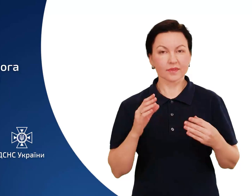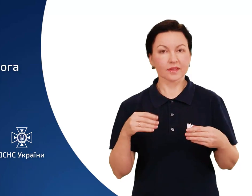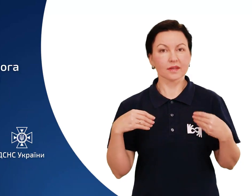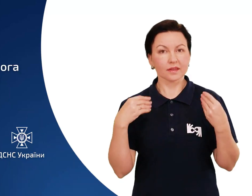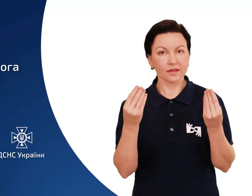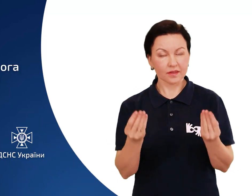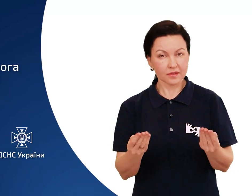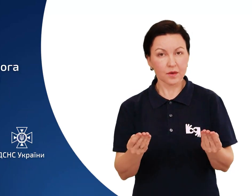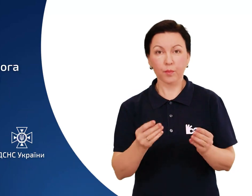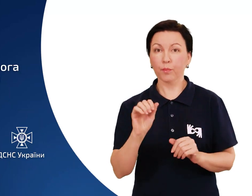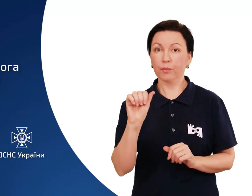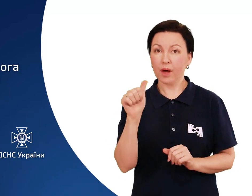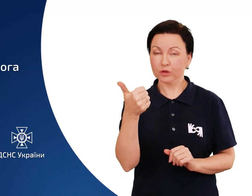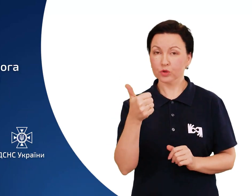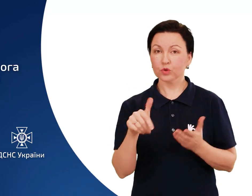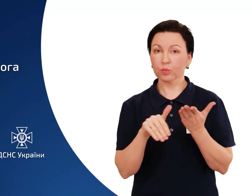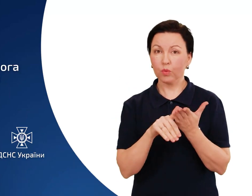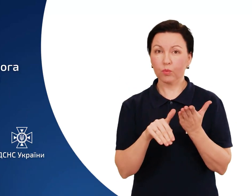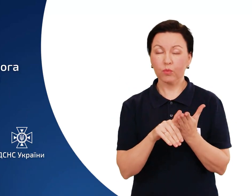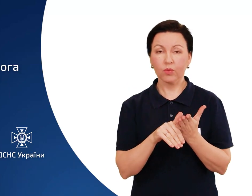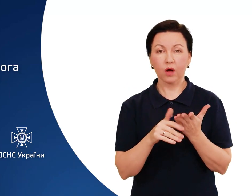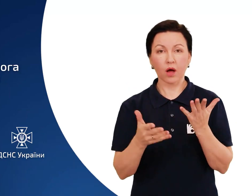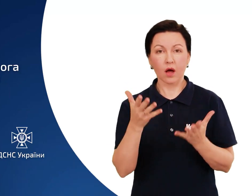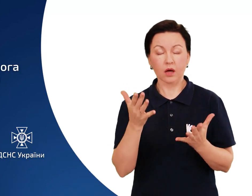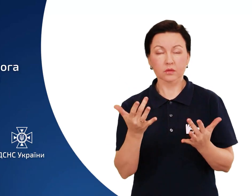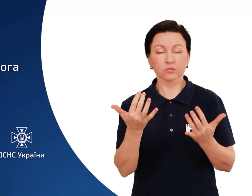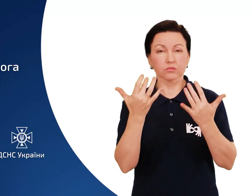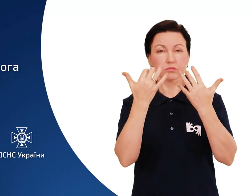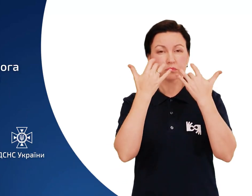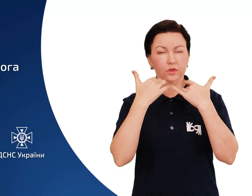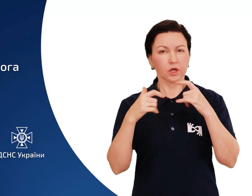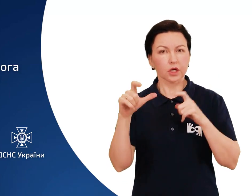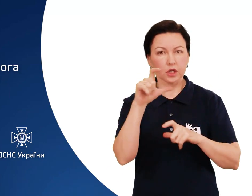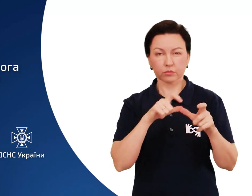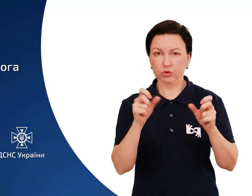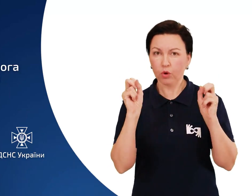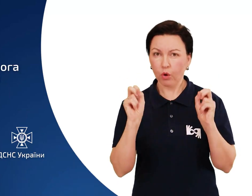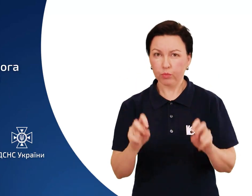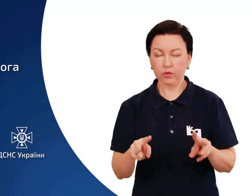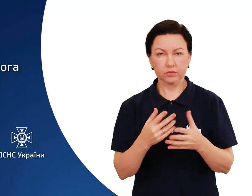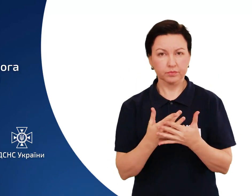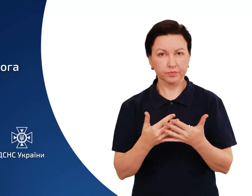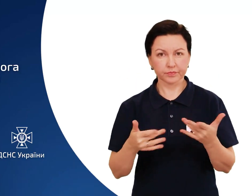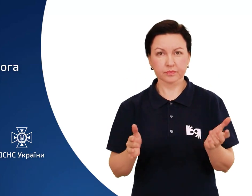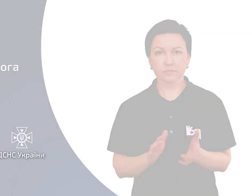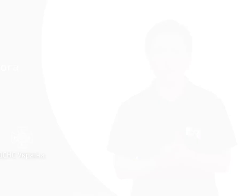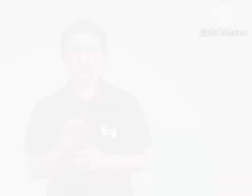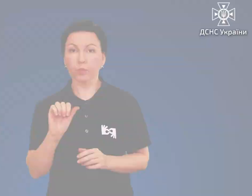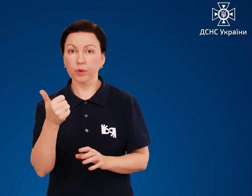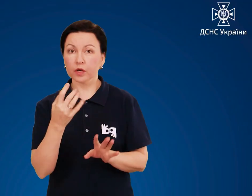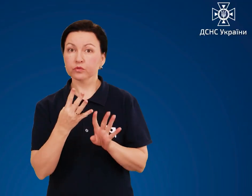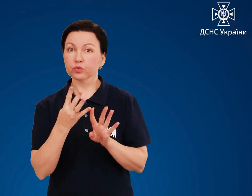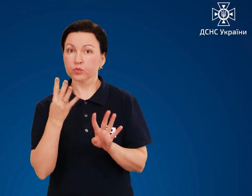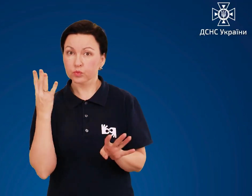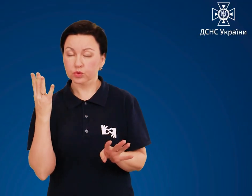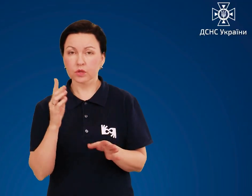Надання першої допомоги приуражені небезпечними хімічними речовинами. В першу чергу